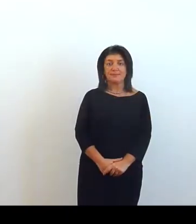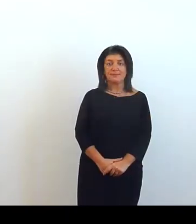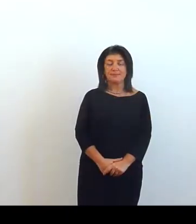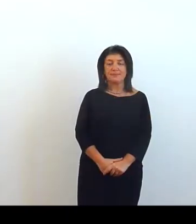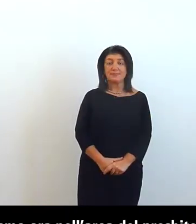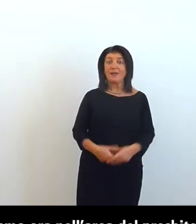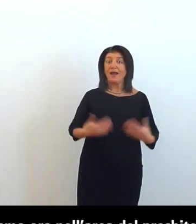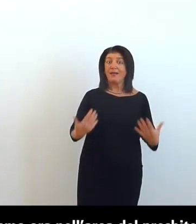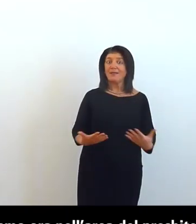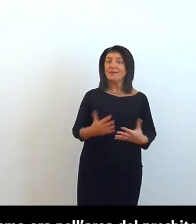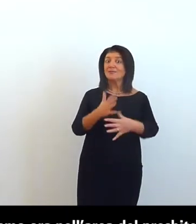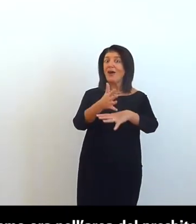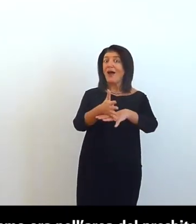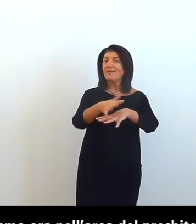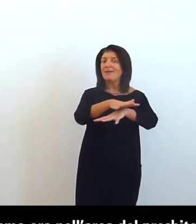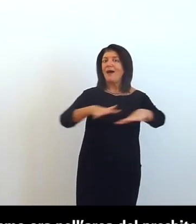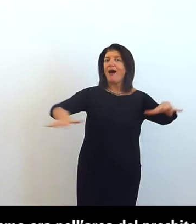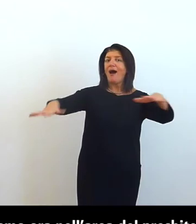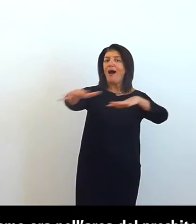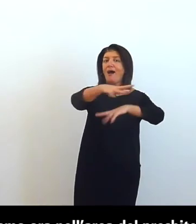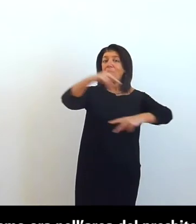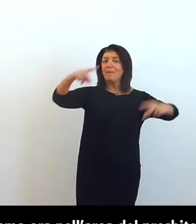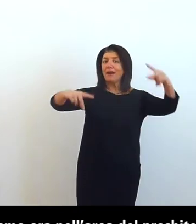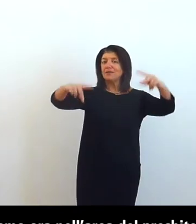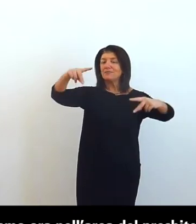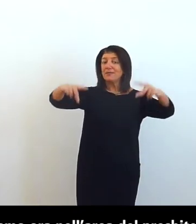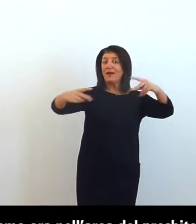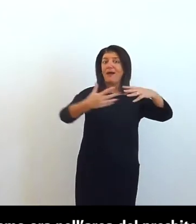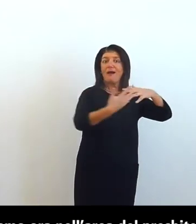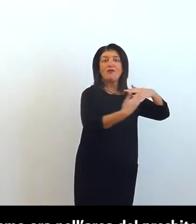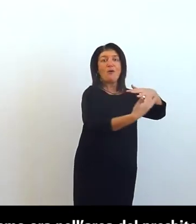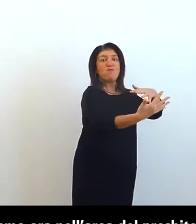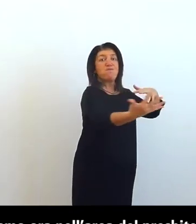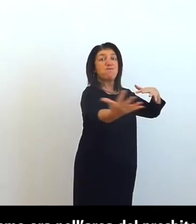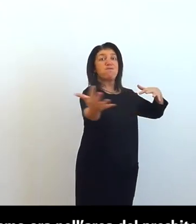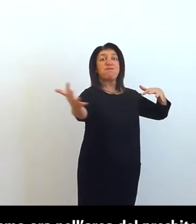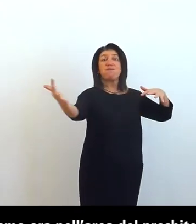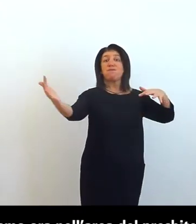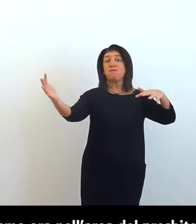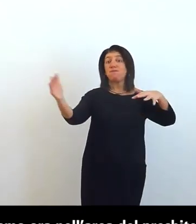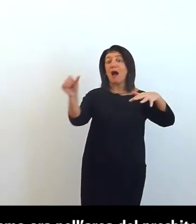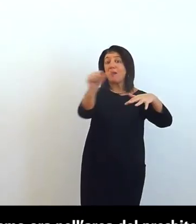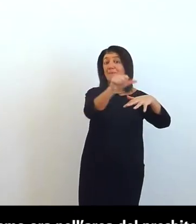entriamo ora nell'area del presbiterio la zona absidale attuale è frutto della